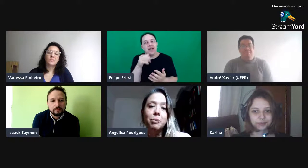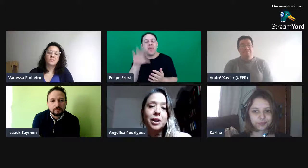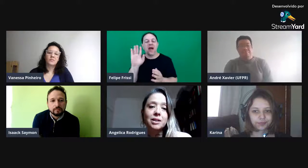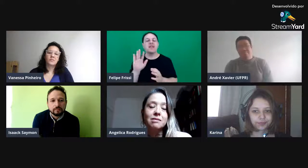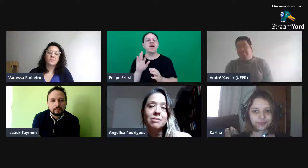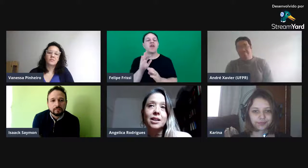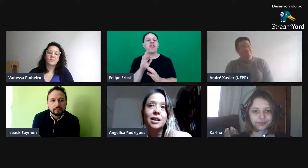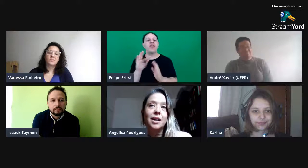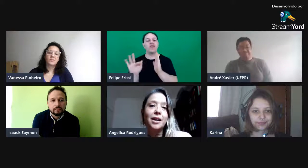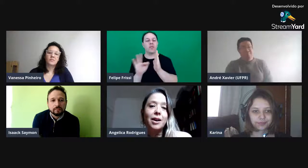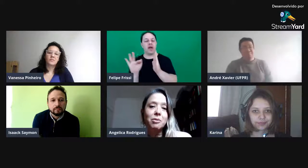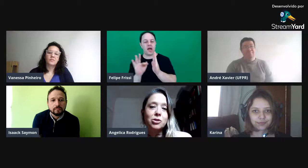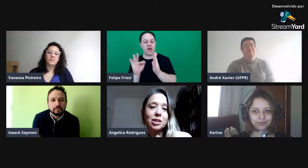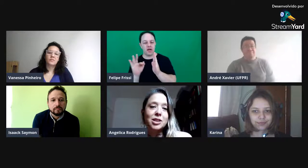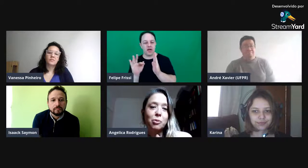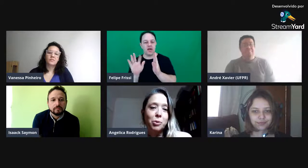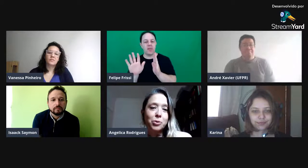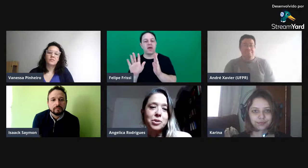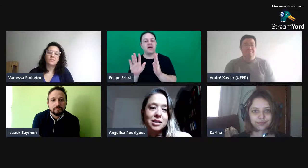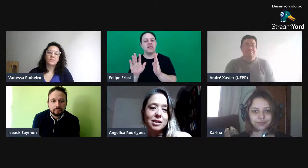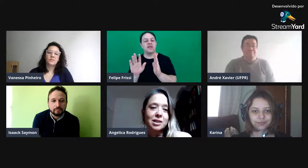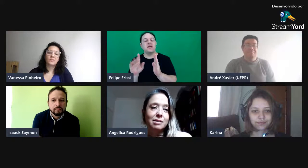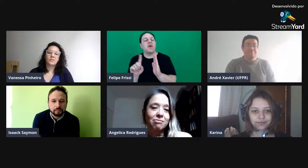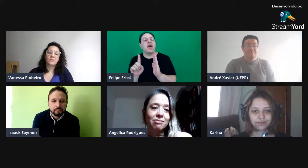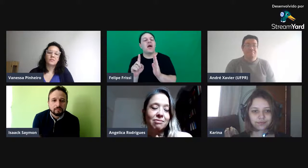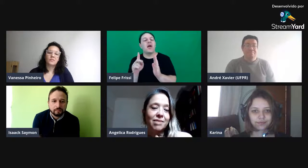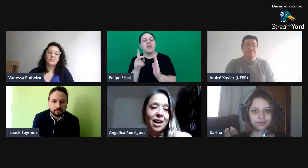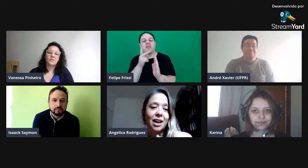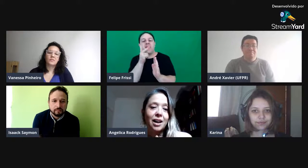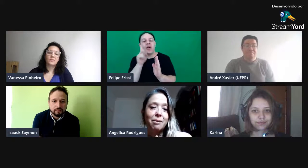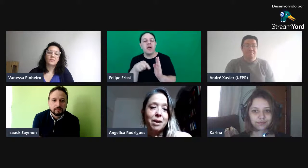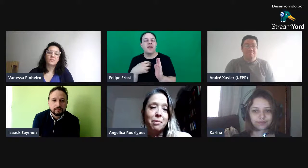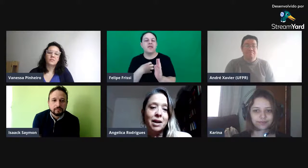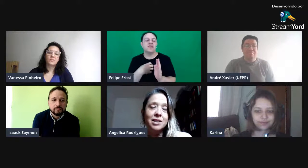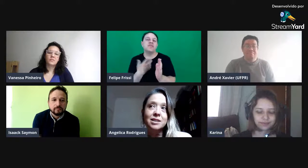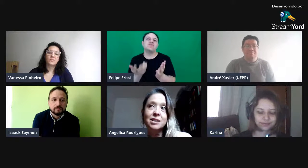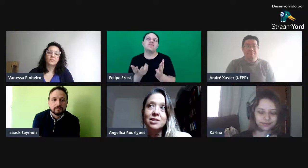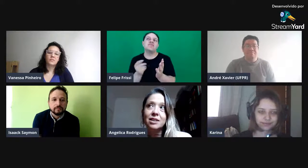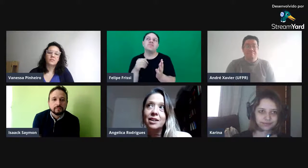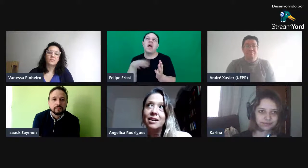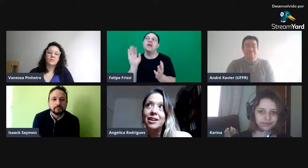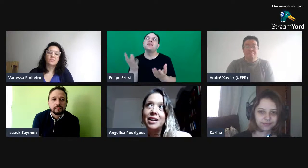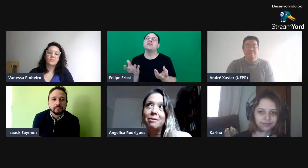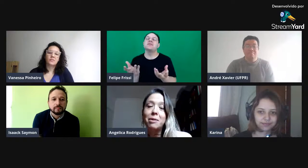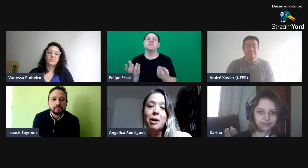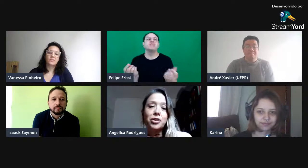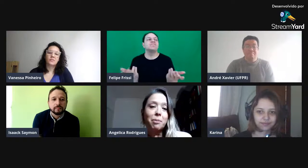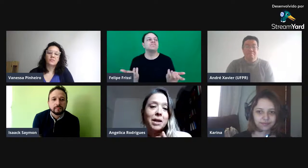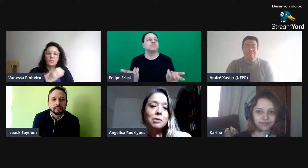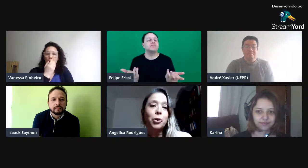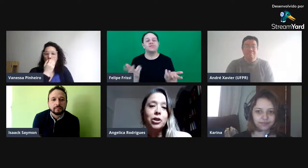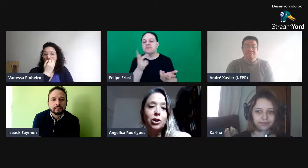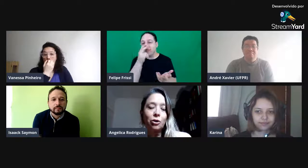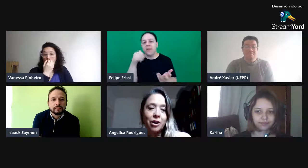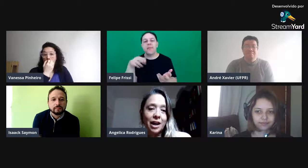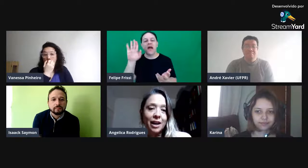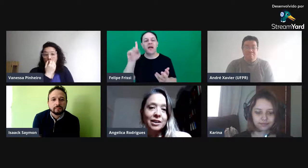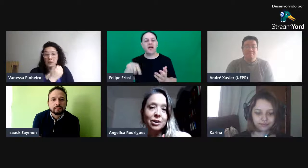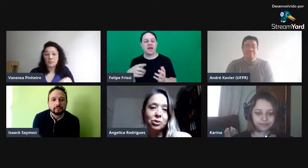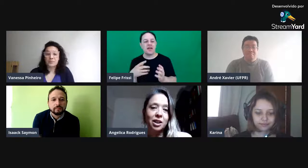porque é uma situação um pouco, assim, é mais, eu acho que é mais monitorada do que